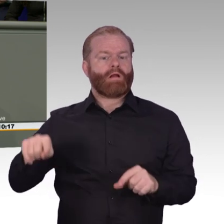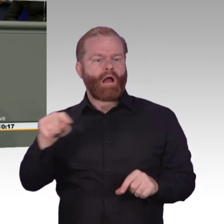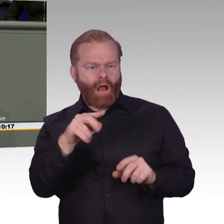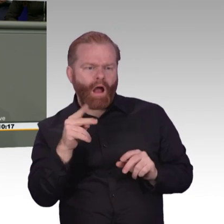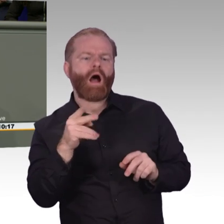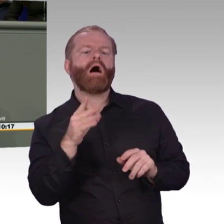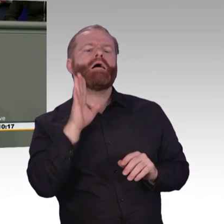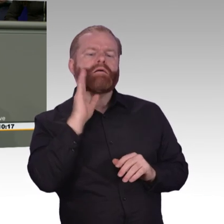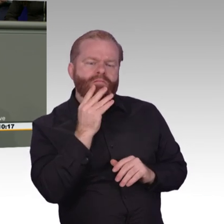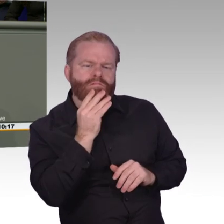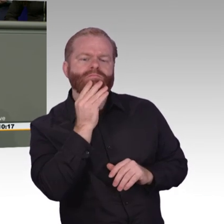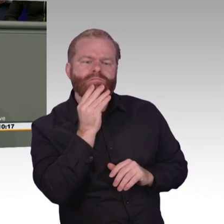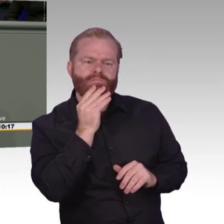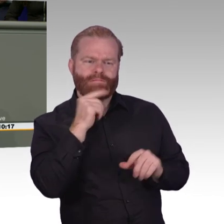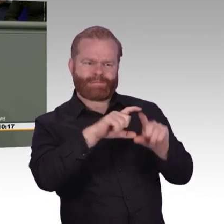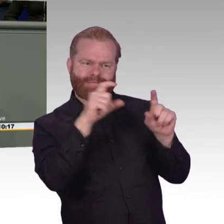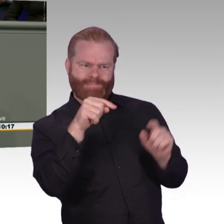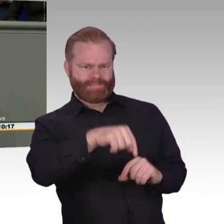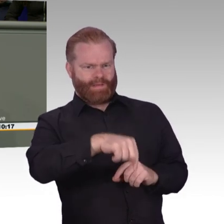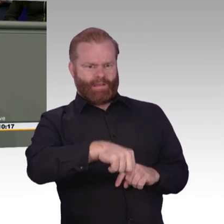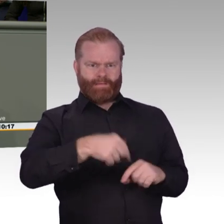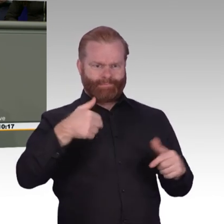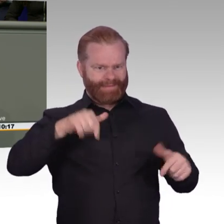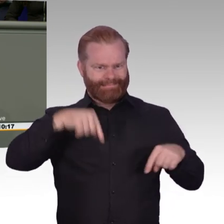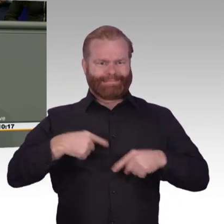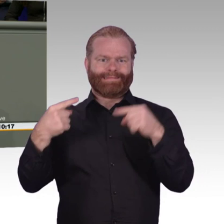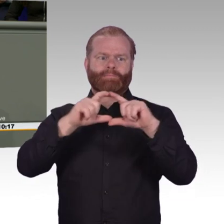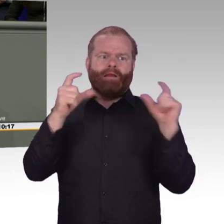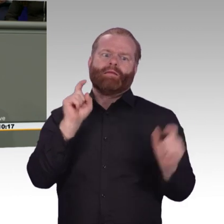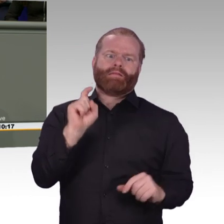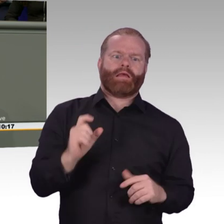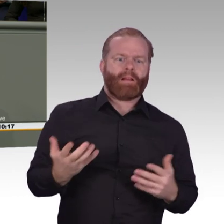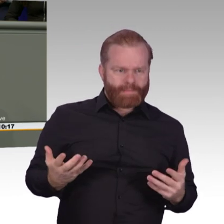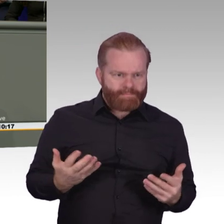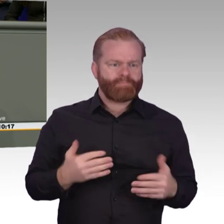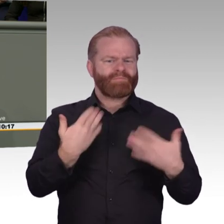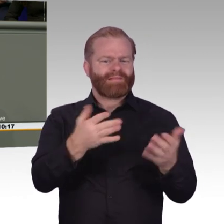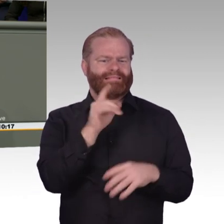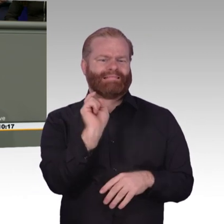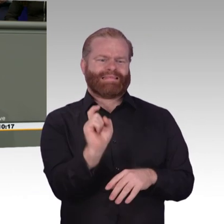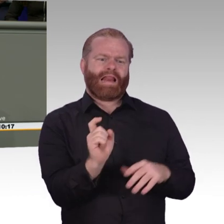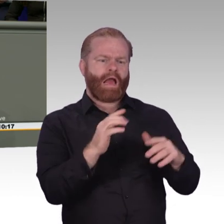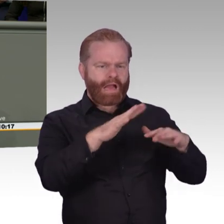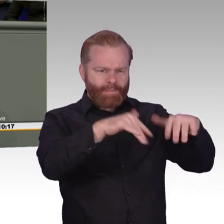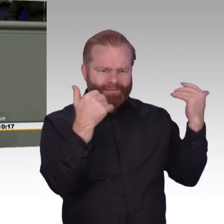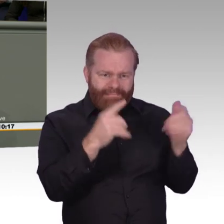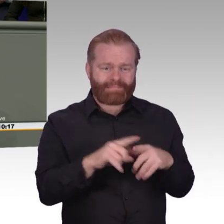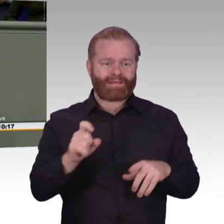nationales Roaming und Blockchain kompletieren die Unsicherheit. Das Bedürfnis nach Orientierung wächst täglich.